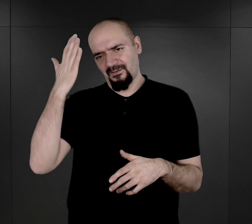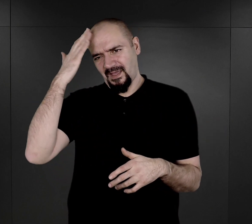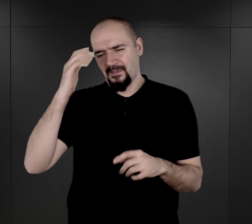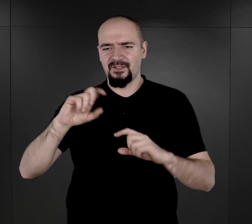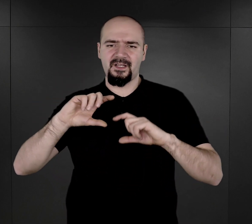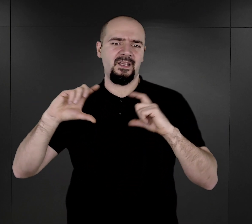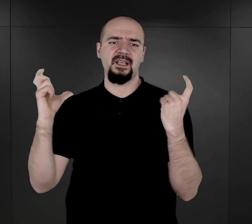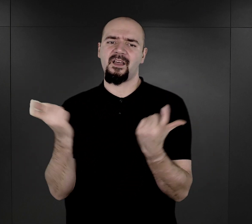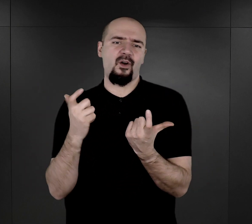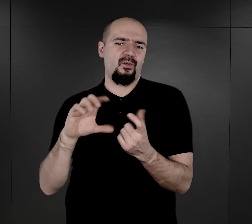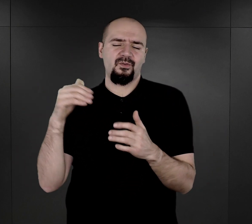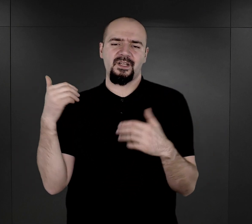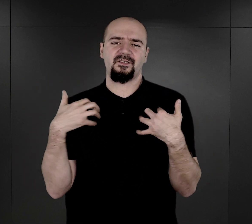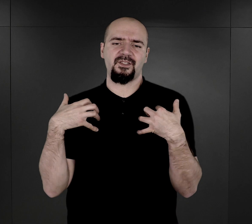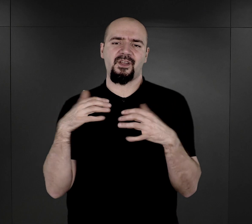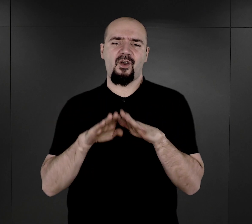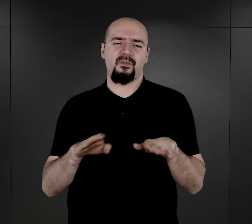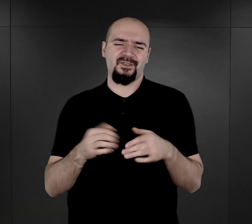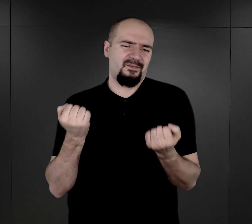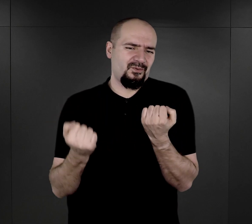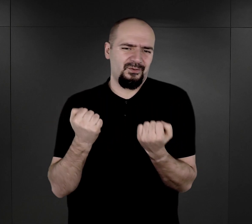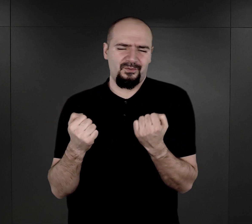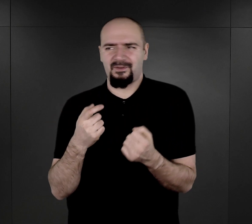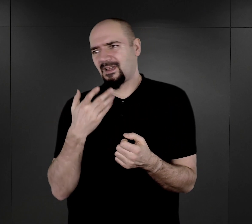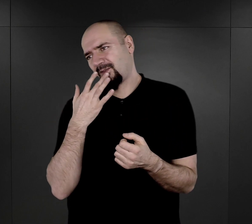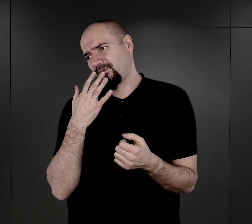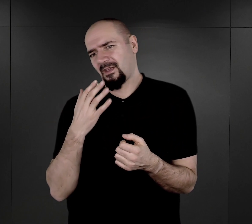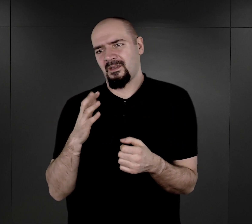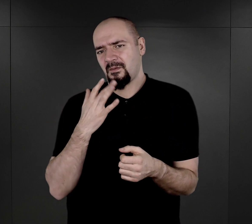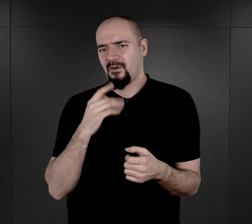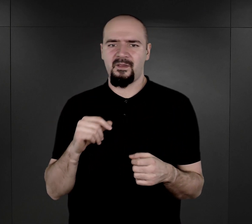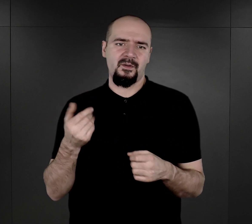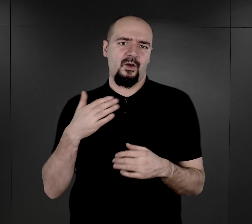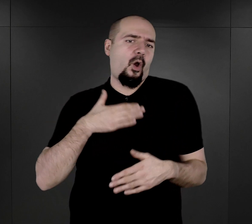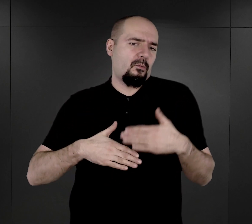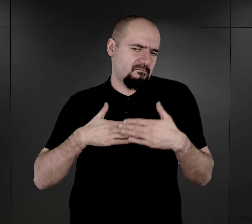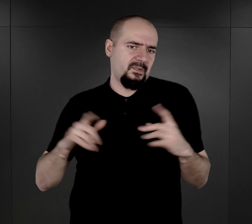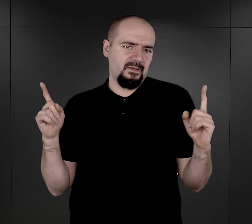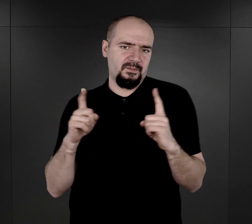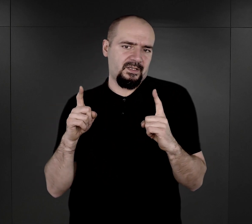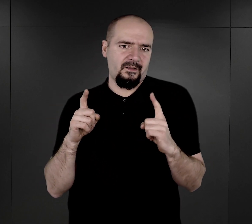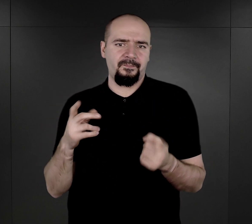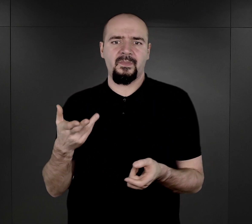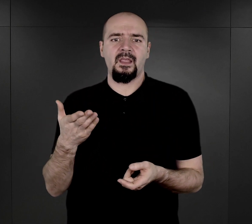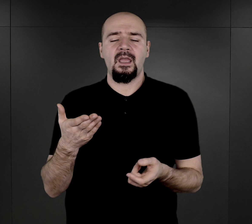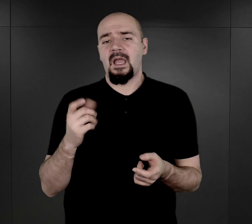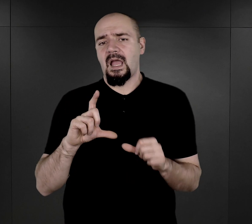ogół, jeżeli chodzi o życie obozowe. Zresztą on też wobec nich nie zachowywał się w sposób okrutny, jakiś